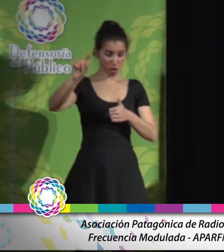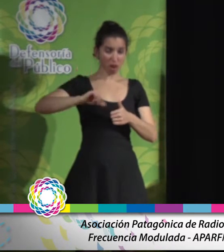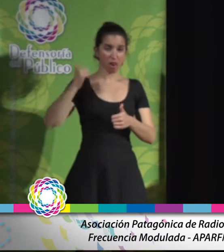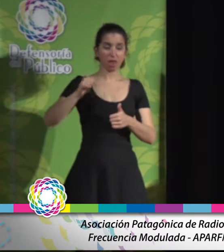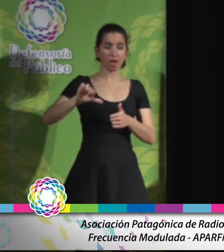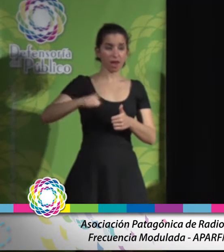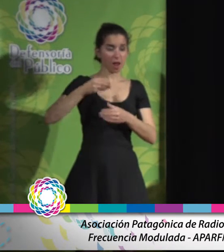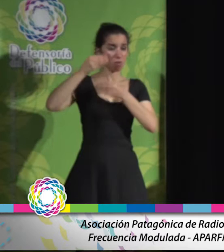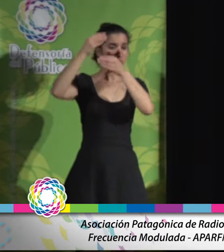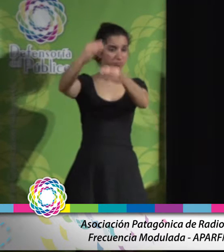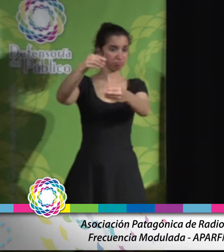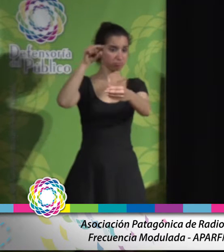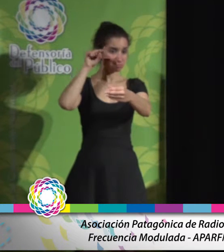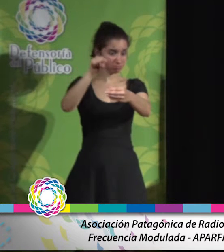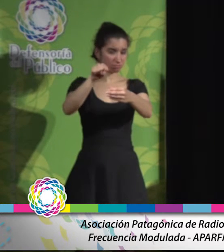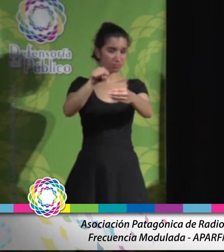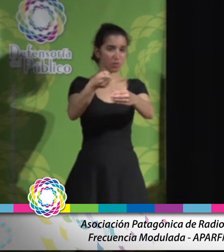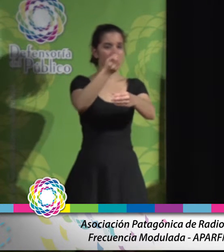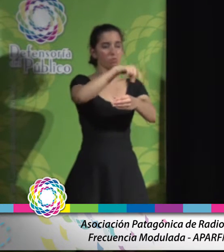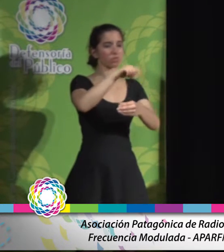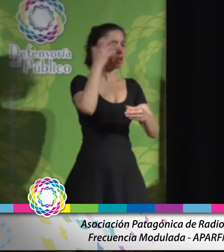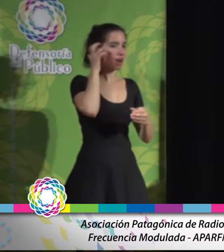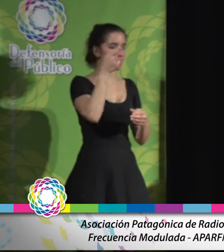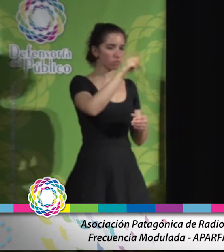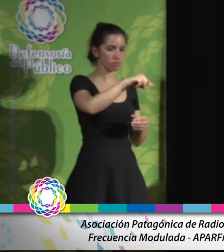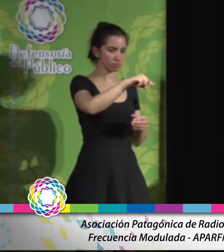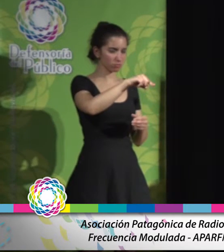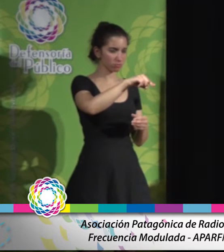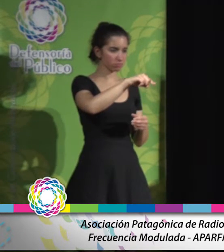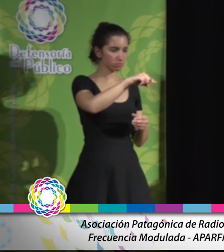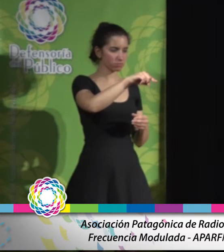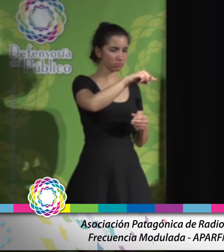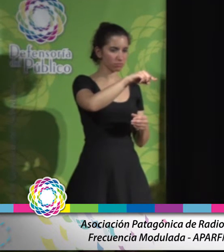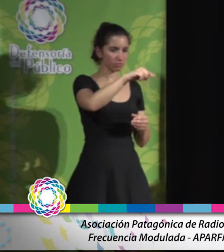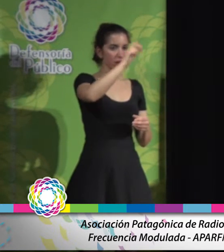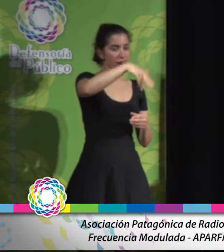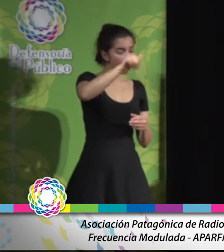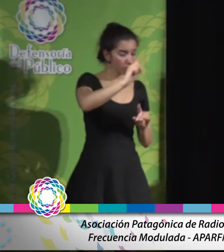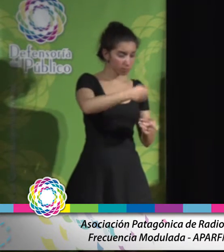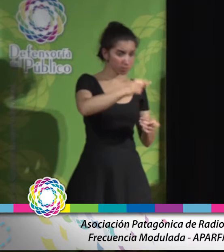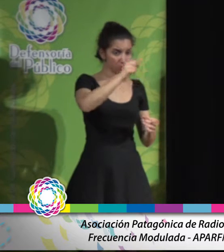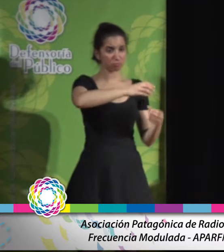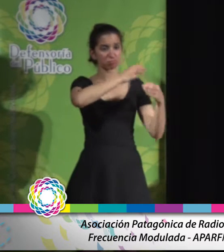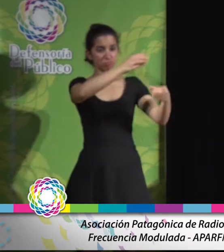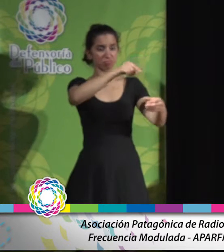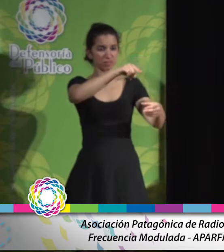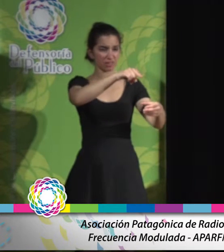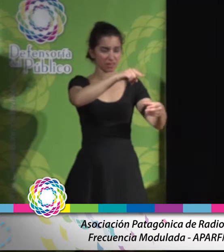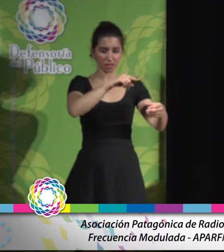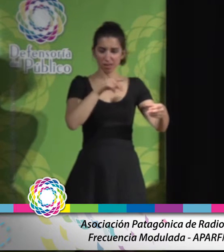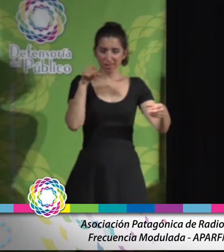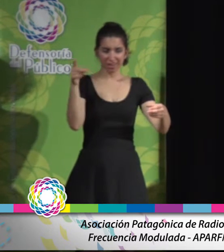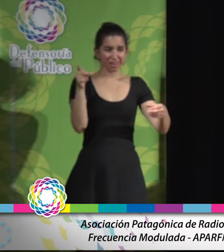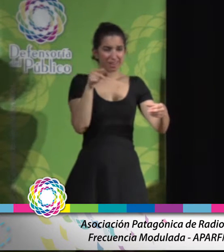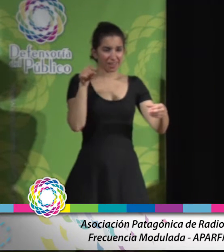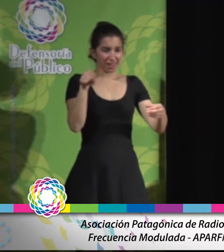y fuera adjudicada a Vicente Braulio Muñoz, presidente de la Asociación de Radiodifusores de la provincia de Neuquén, y que se encuentra interferida en forma